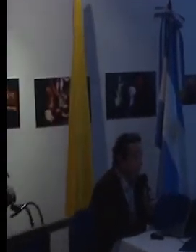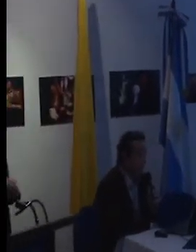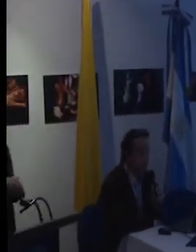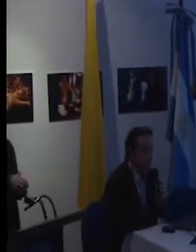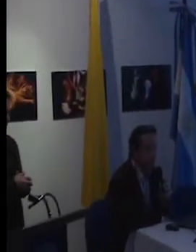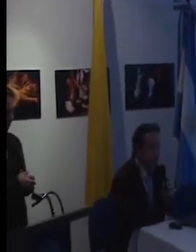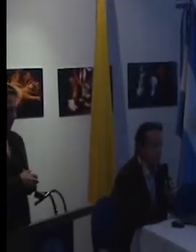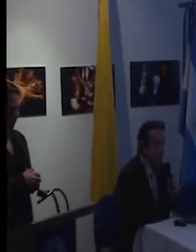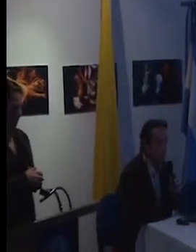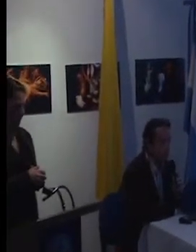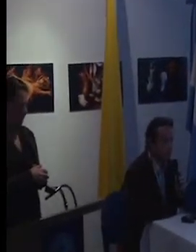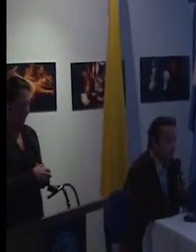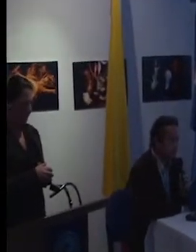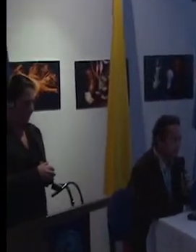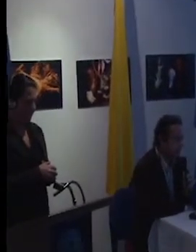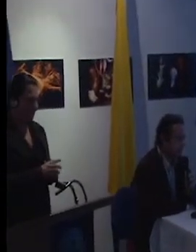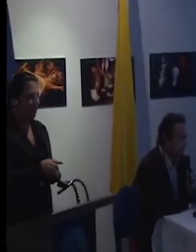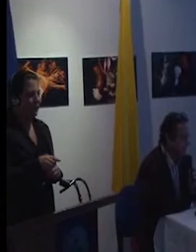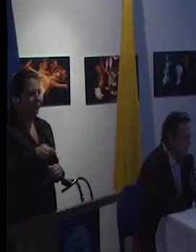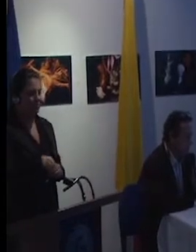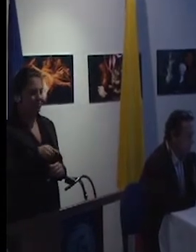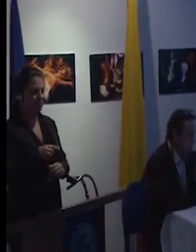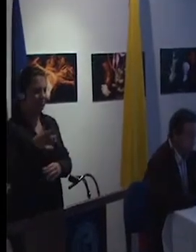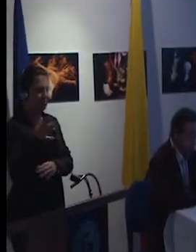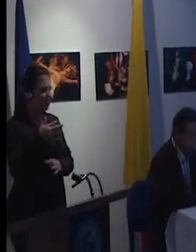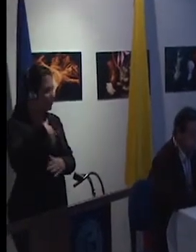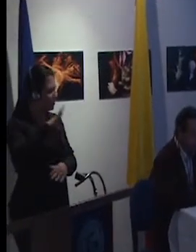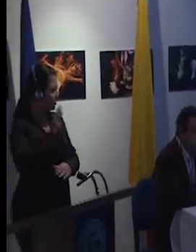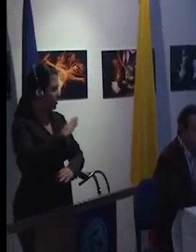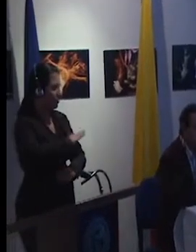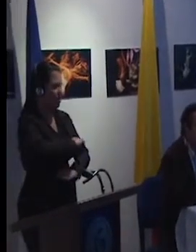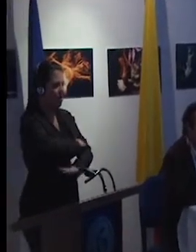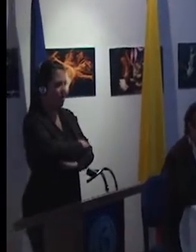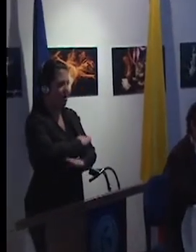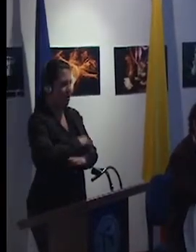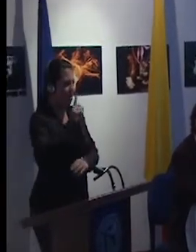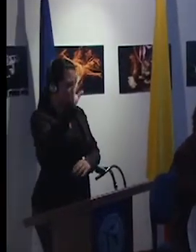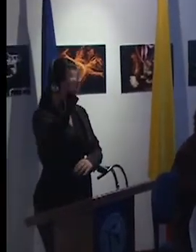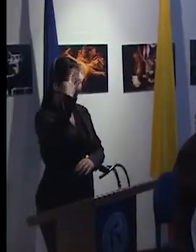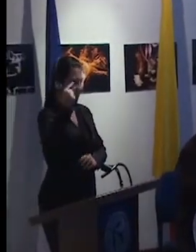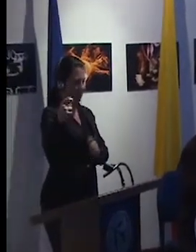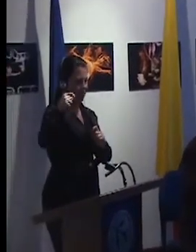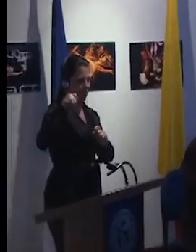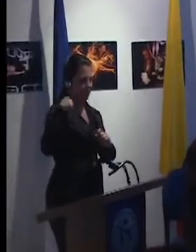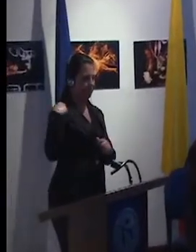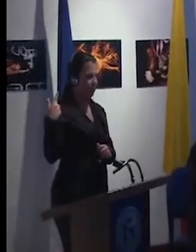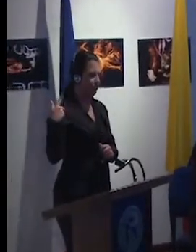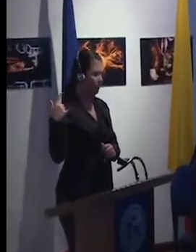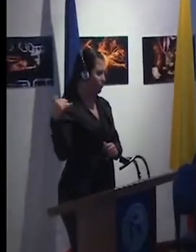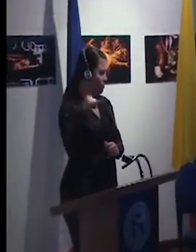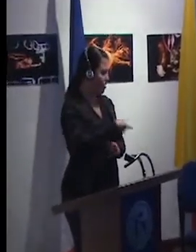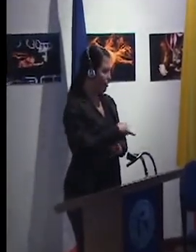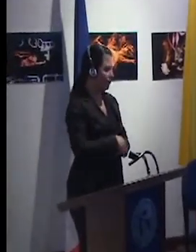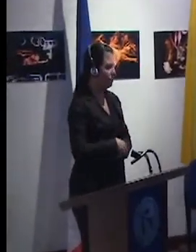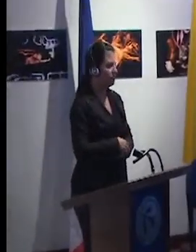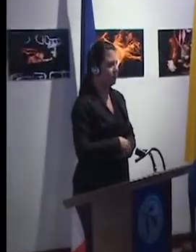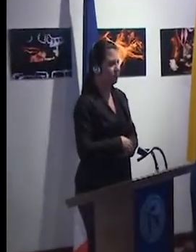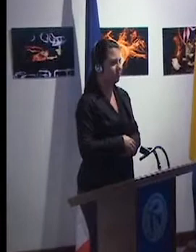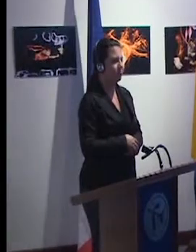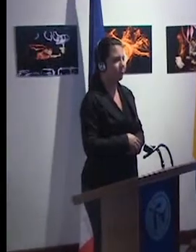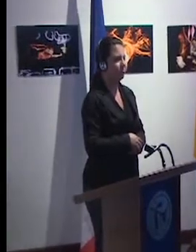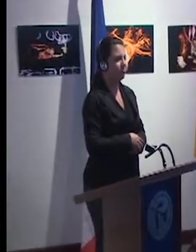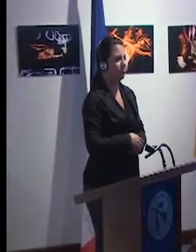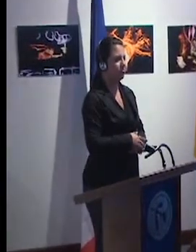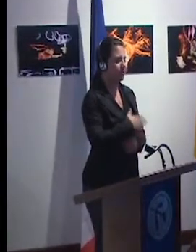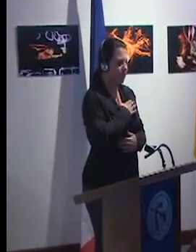a la Embajada de la Francia que ha financido mi mission. Chers collègues, chers estudiantes,